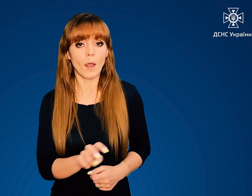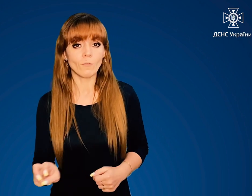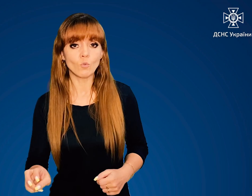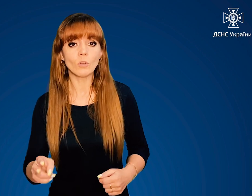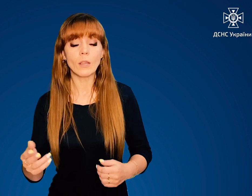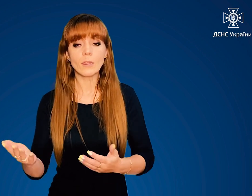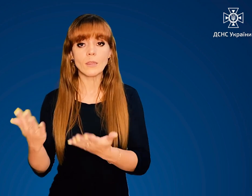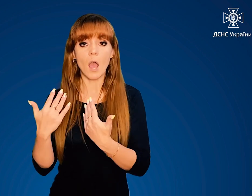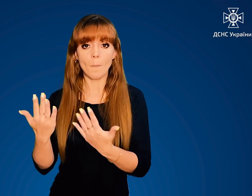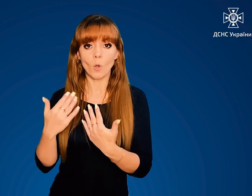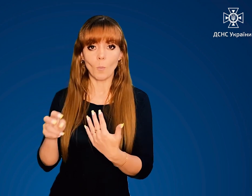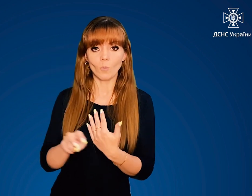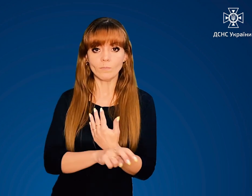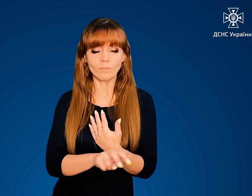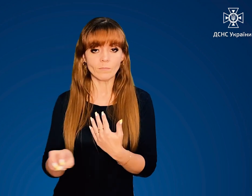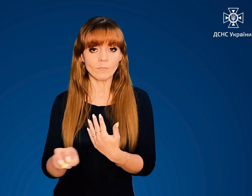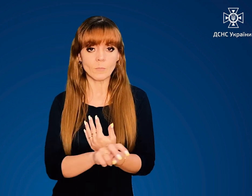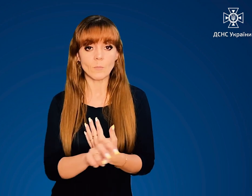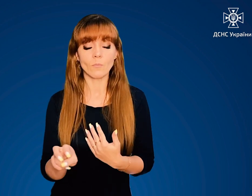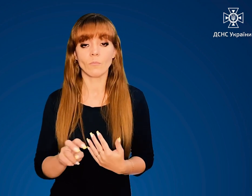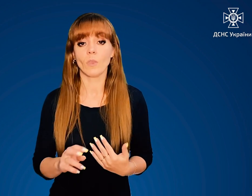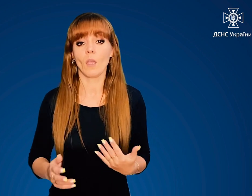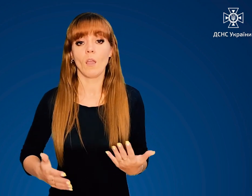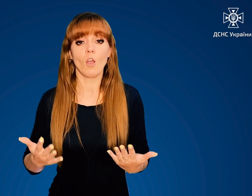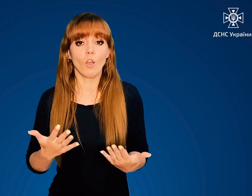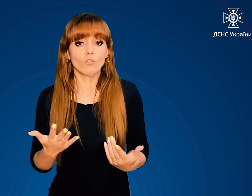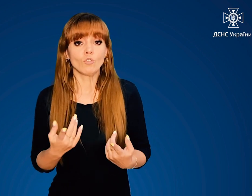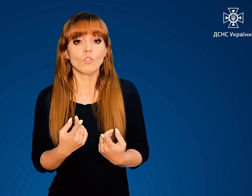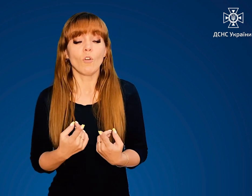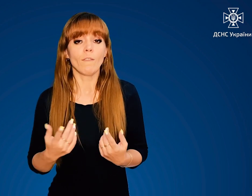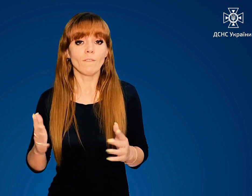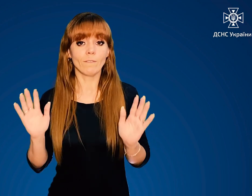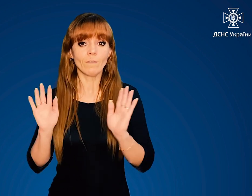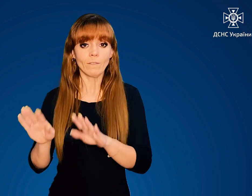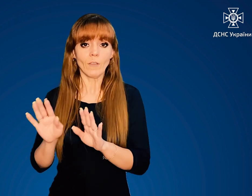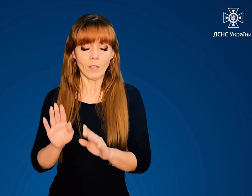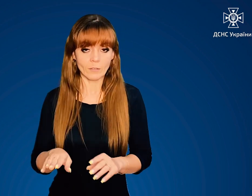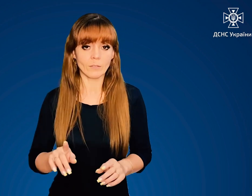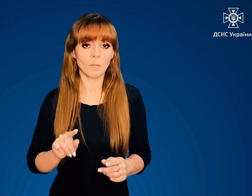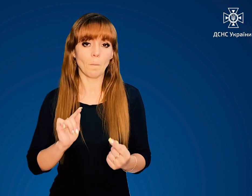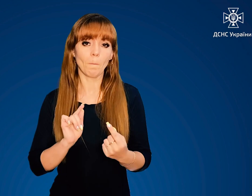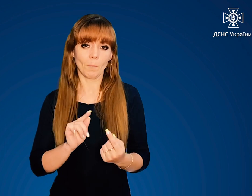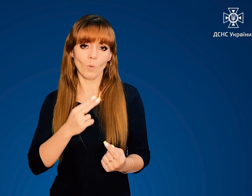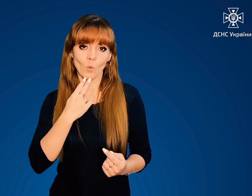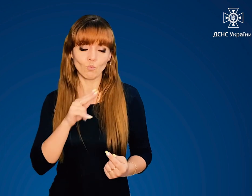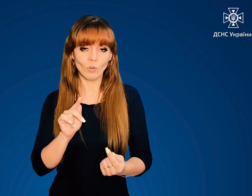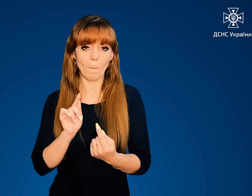праворуч напряму вітру. В іншому випадку, рухайтеся проти вітру.